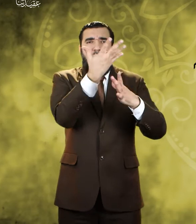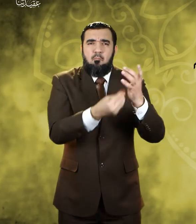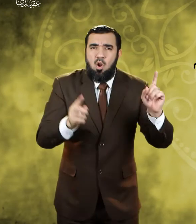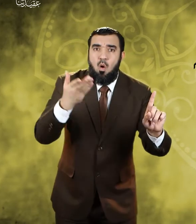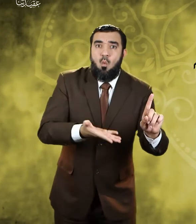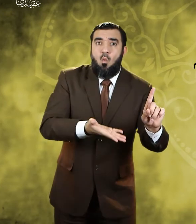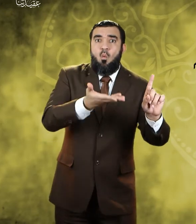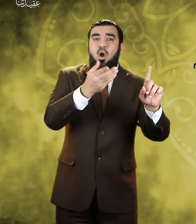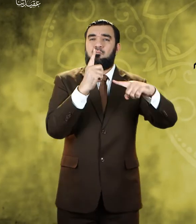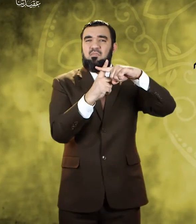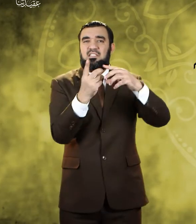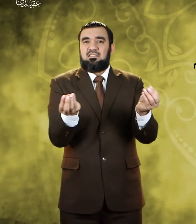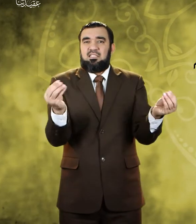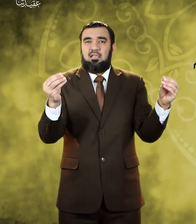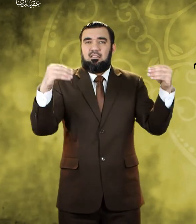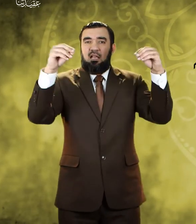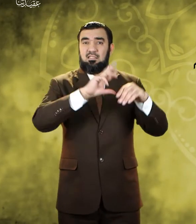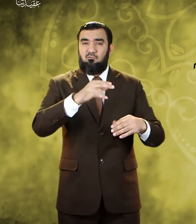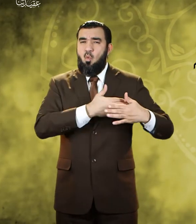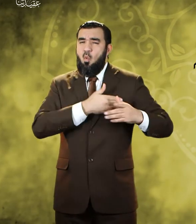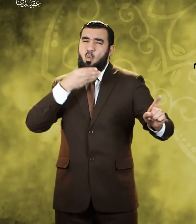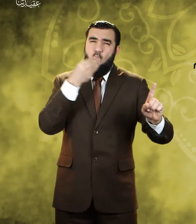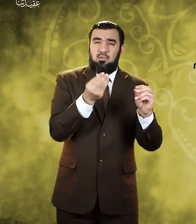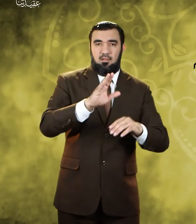الله عما يقولون علواً كبيراً